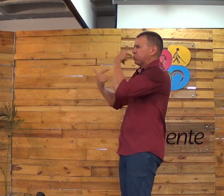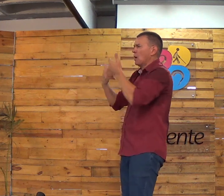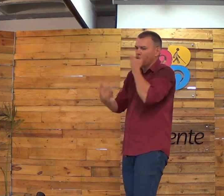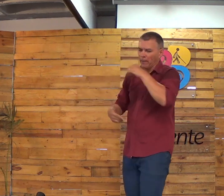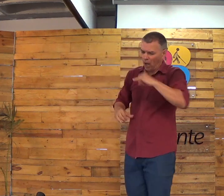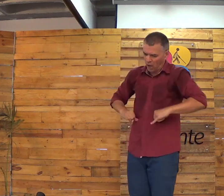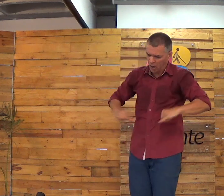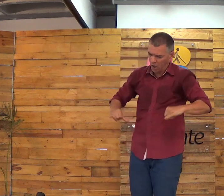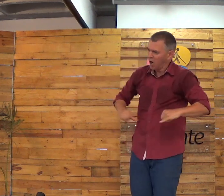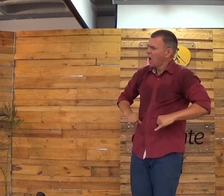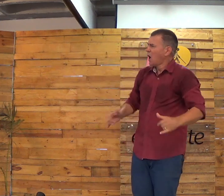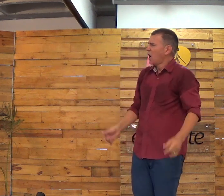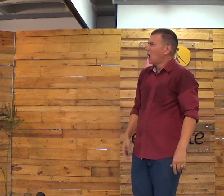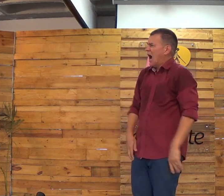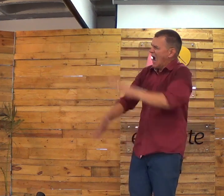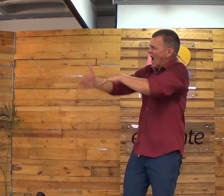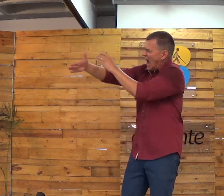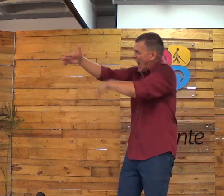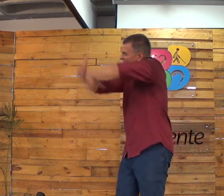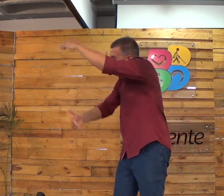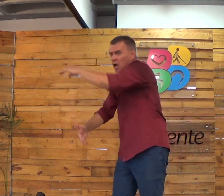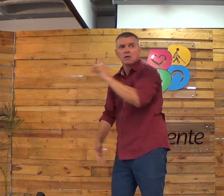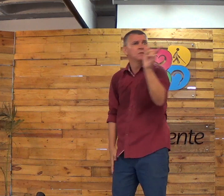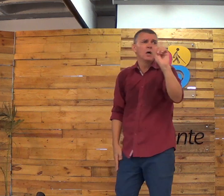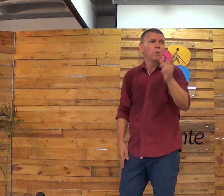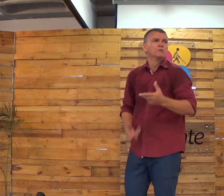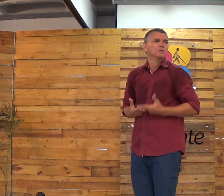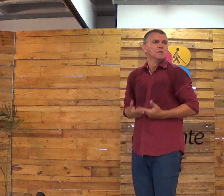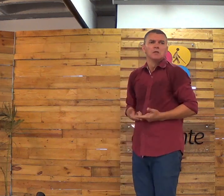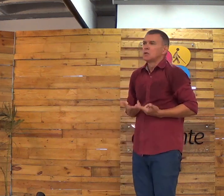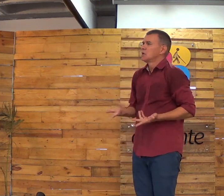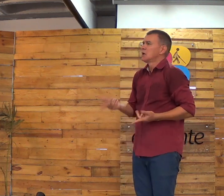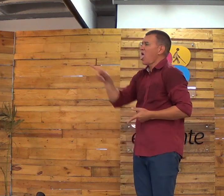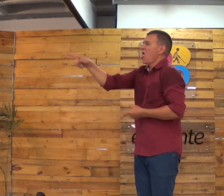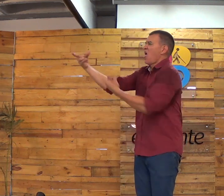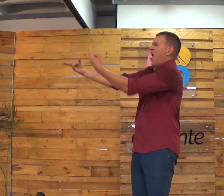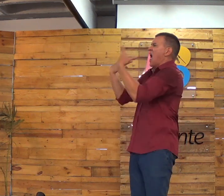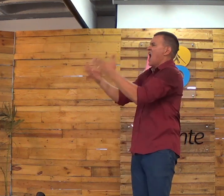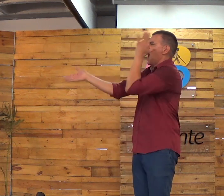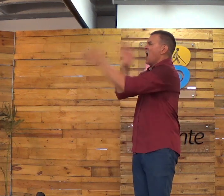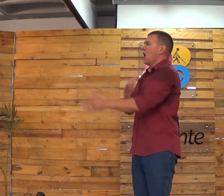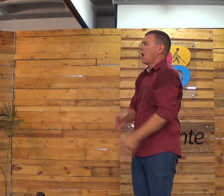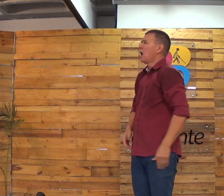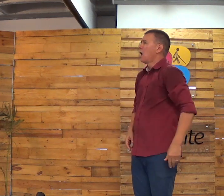e não quer morar com eles, e trata mal. Os pais não vão se abandona. e vão